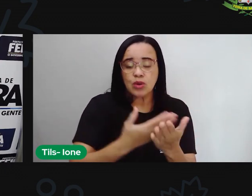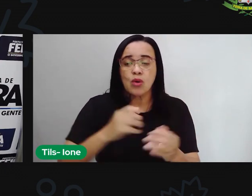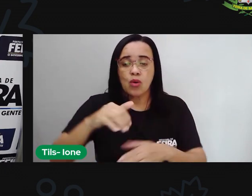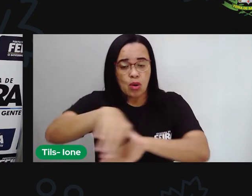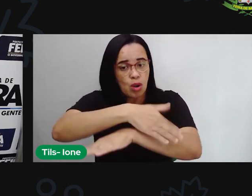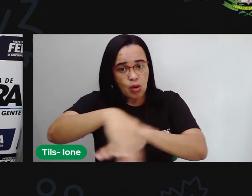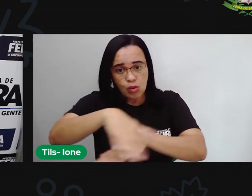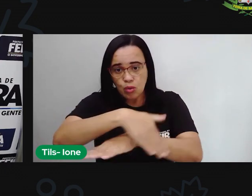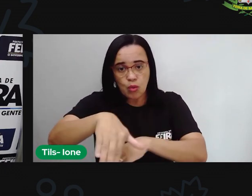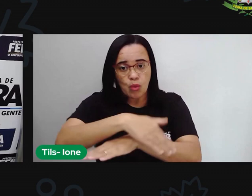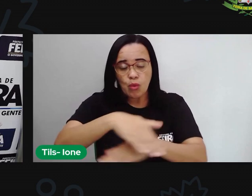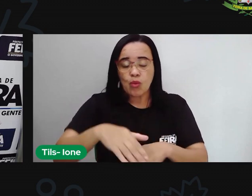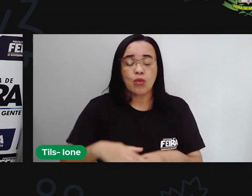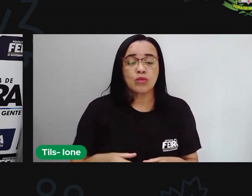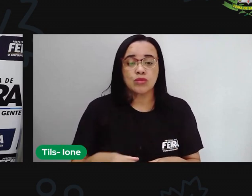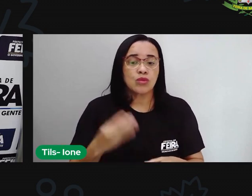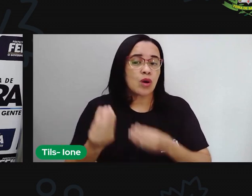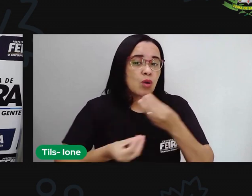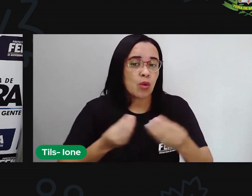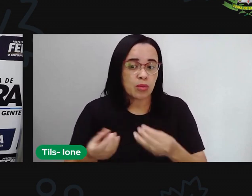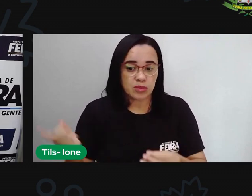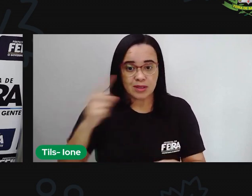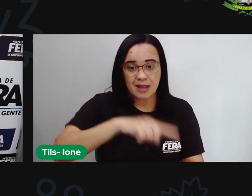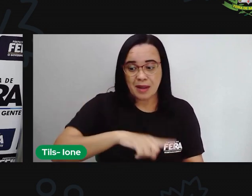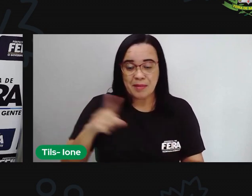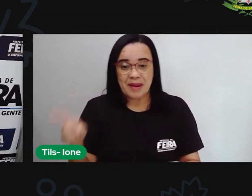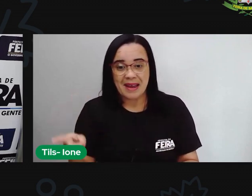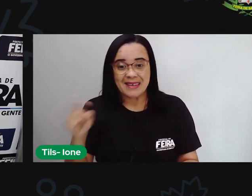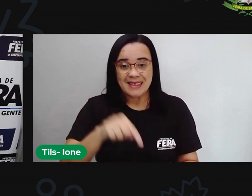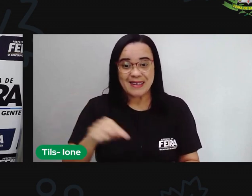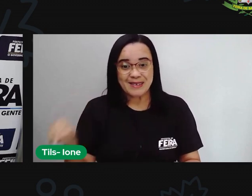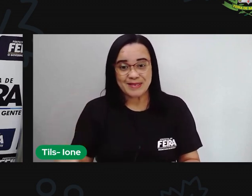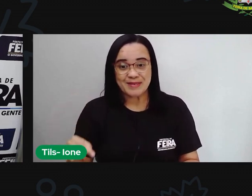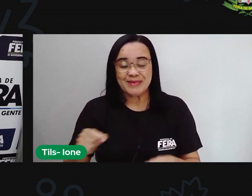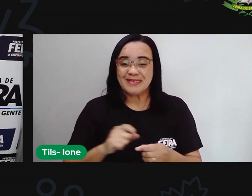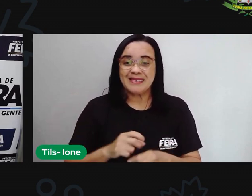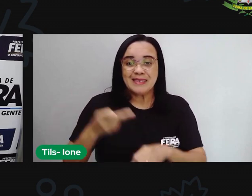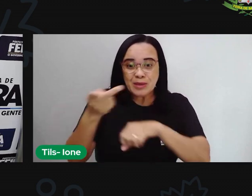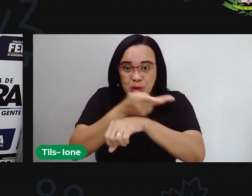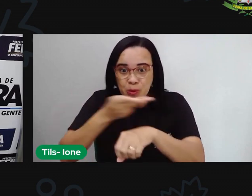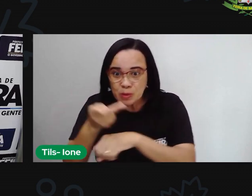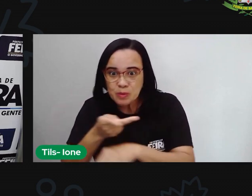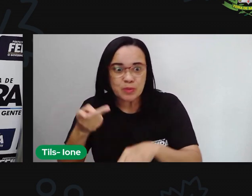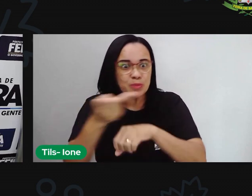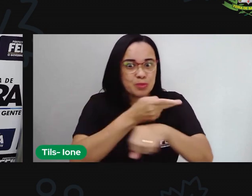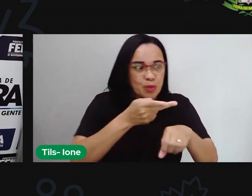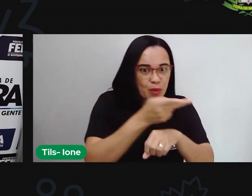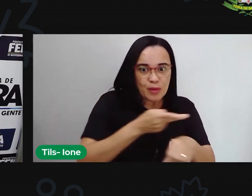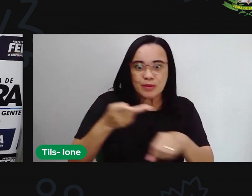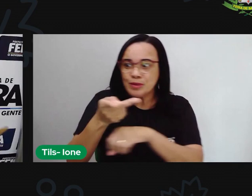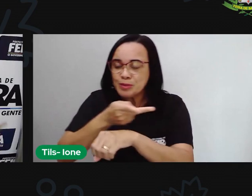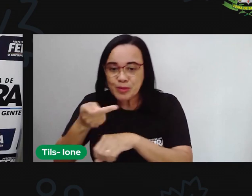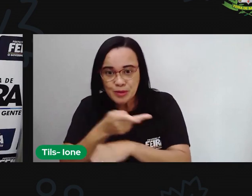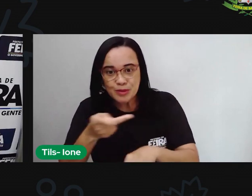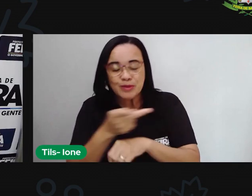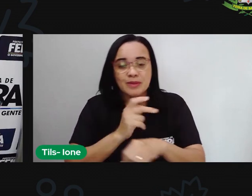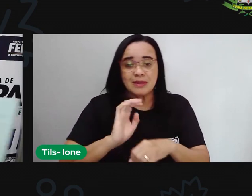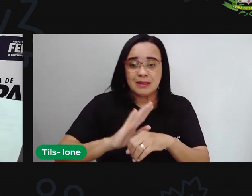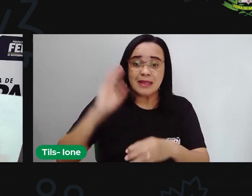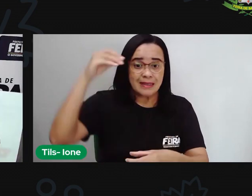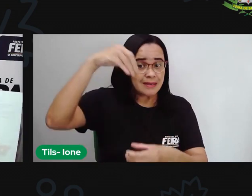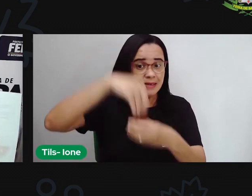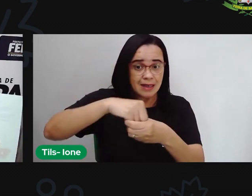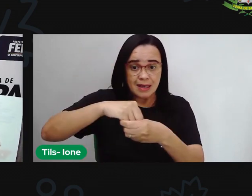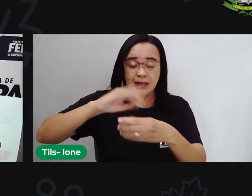de lá para cá daqui para lá explorando e descobrindo dentro e fora da